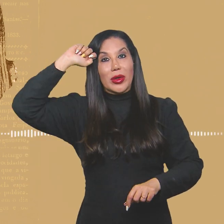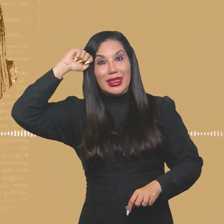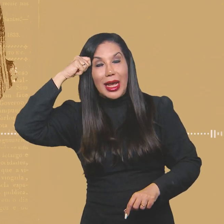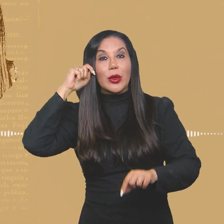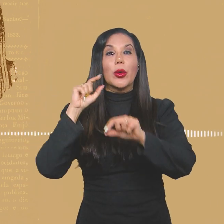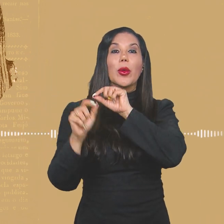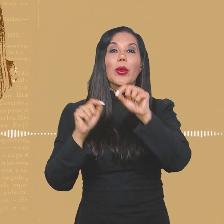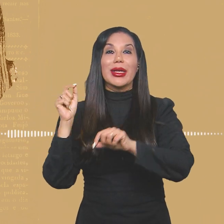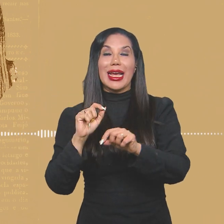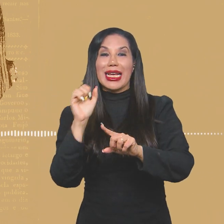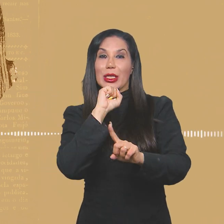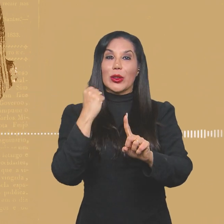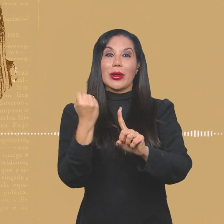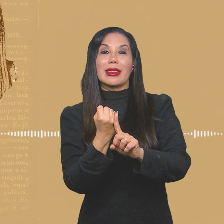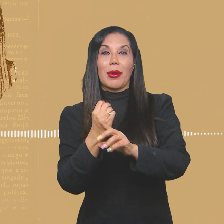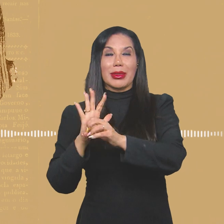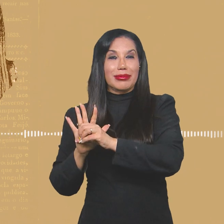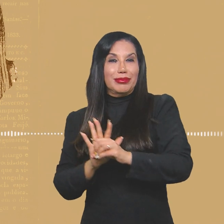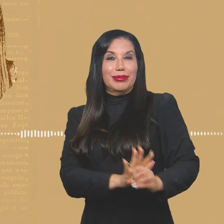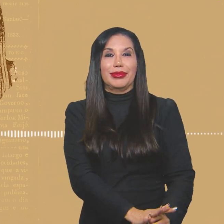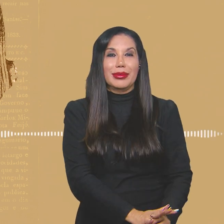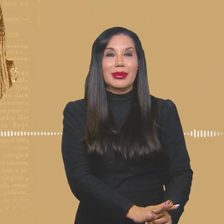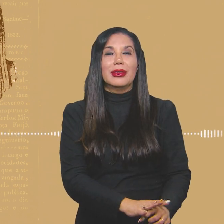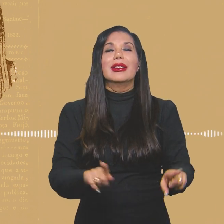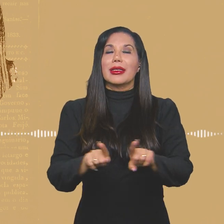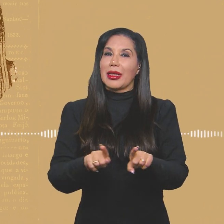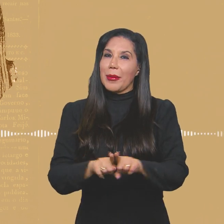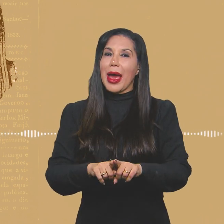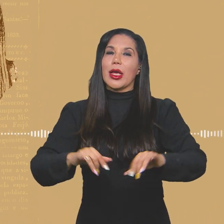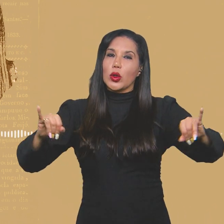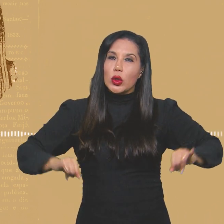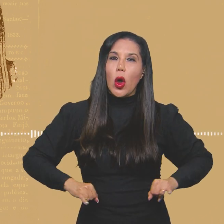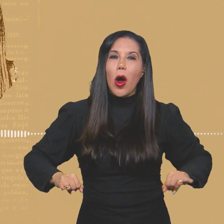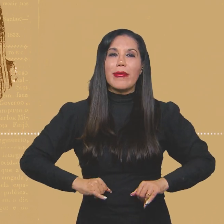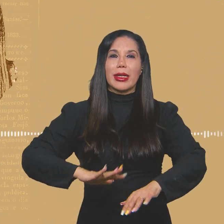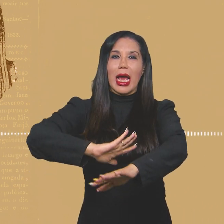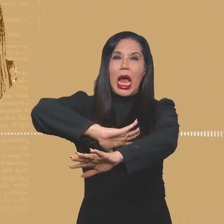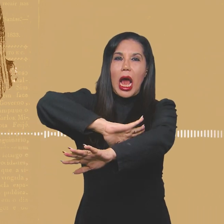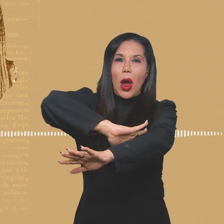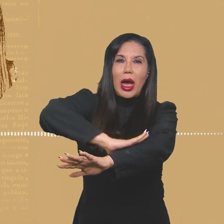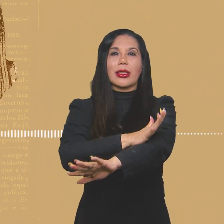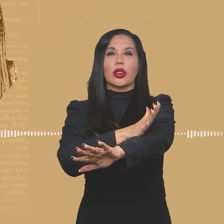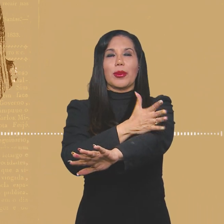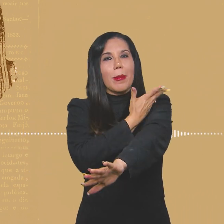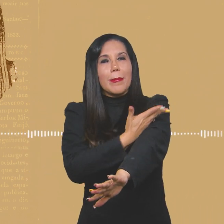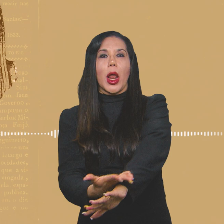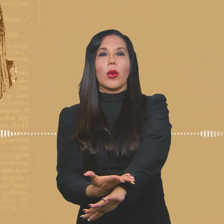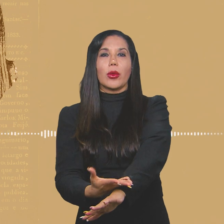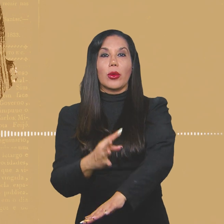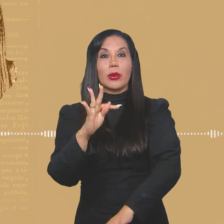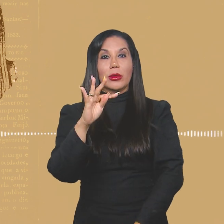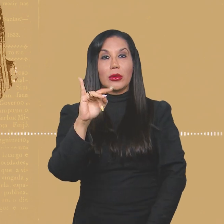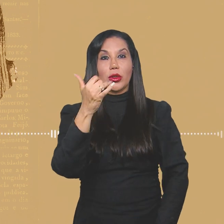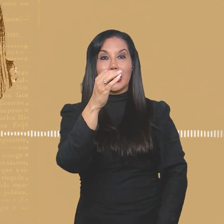além de estar socialmente ameaçado em sua própria sobrevivência, sofre ainda o racismo branco.